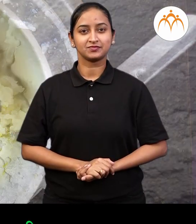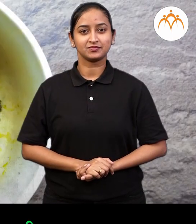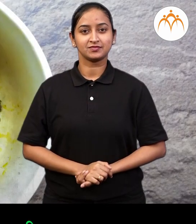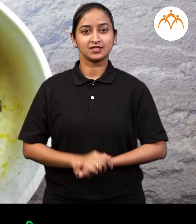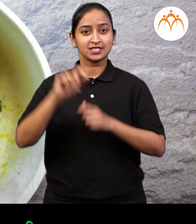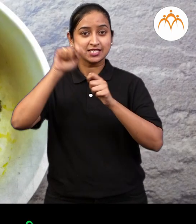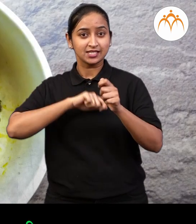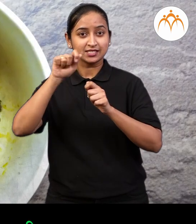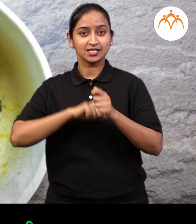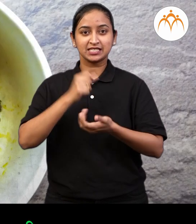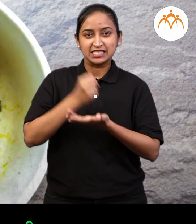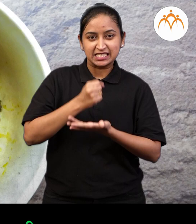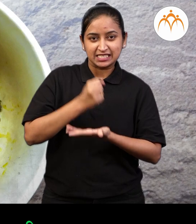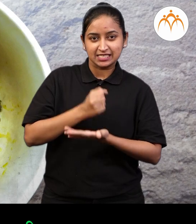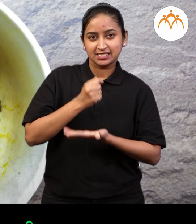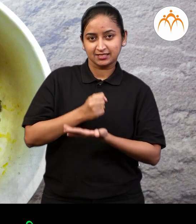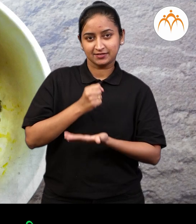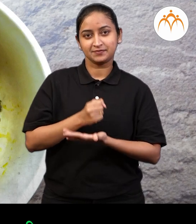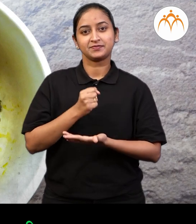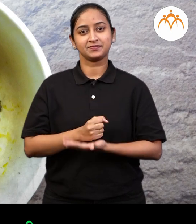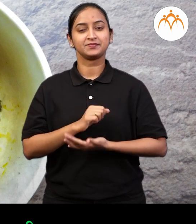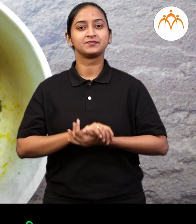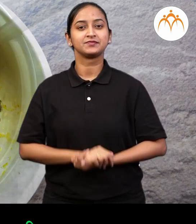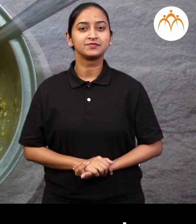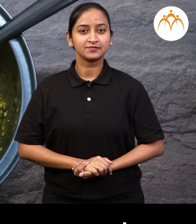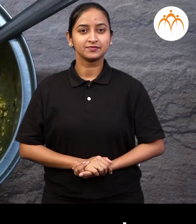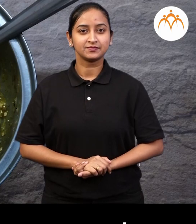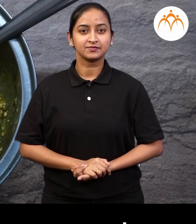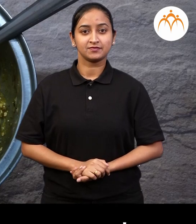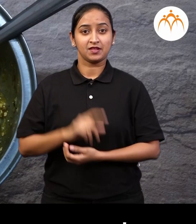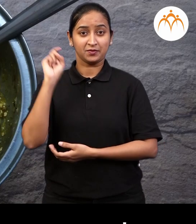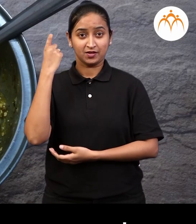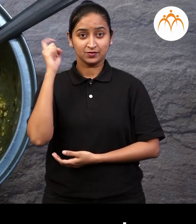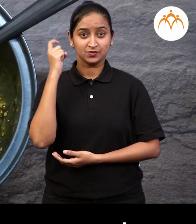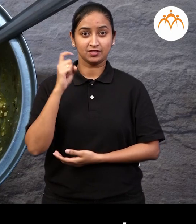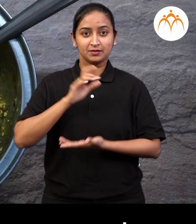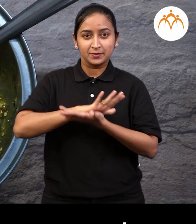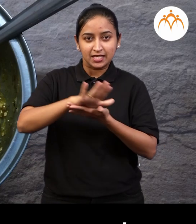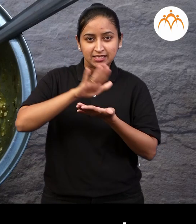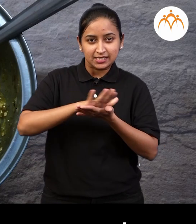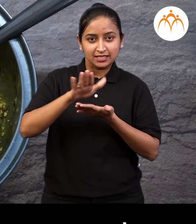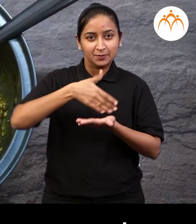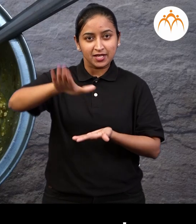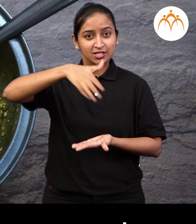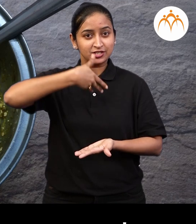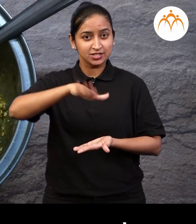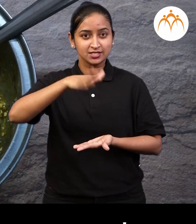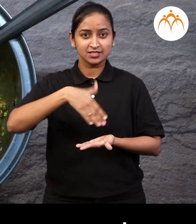दोड्क्याची सटनी आणी वांग्याच भरीत